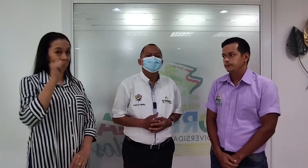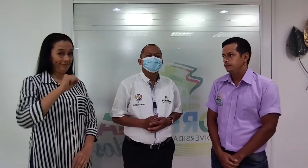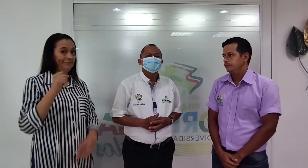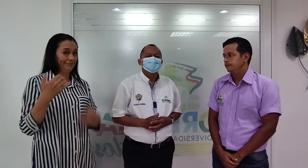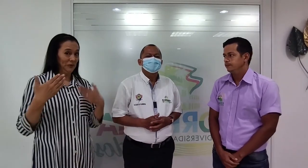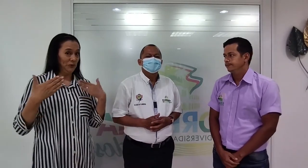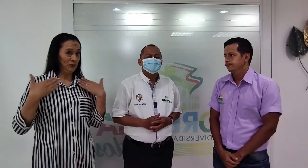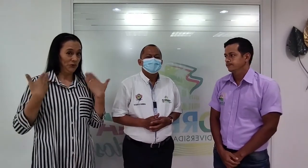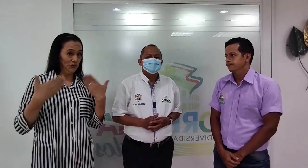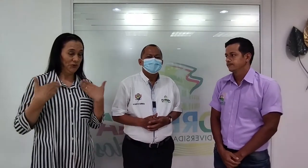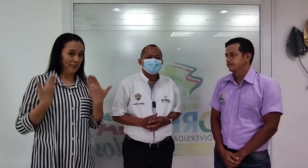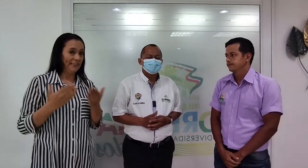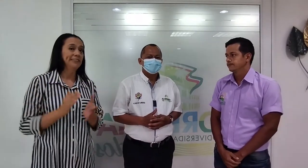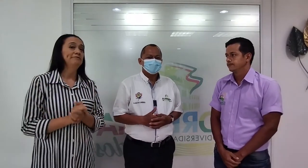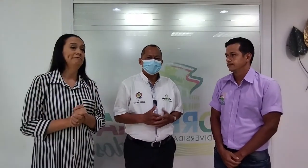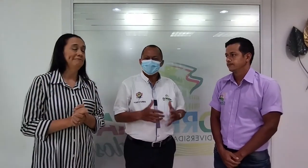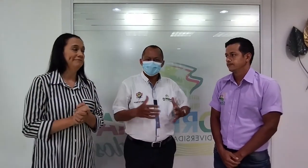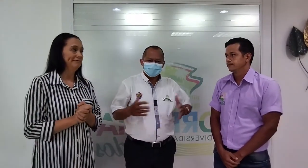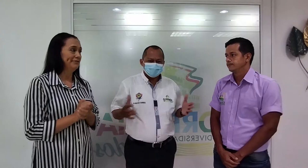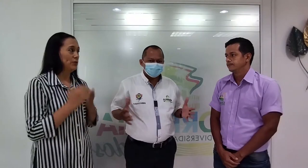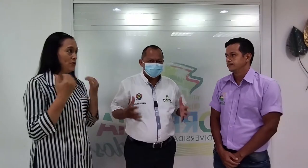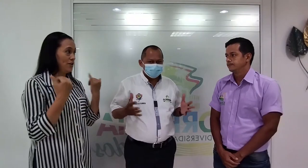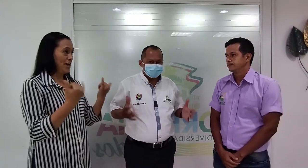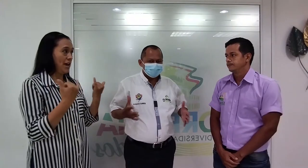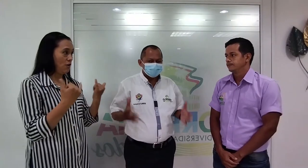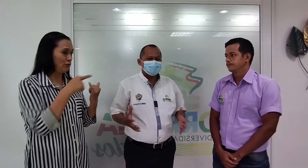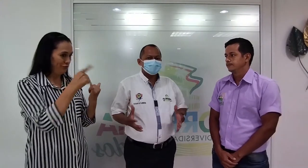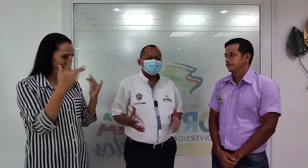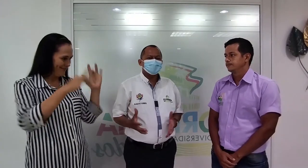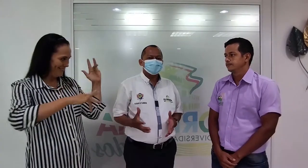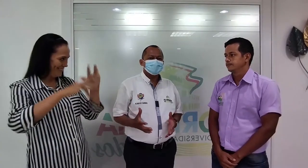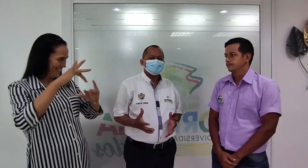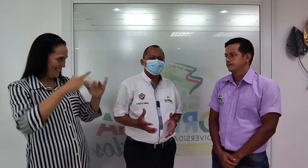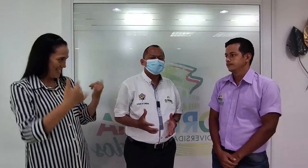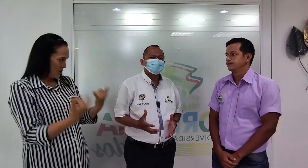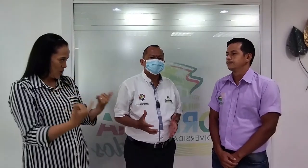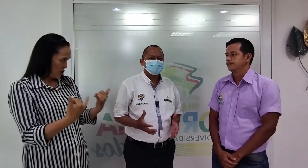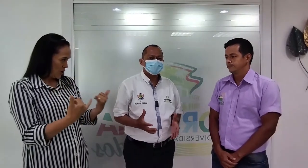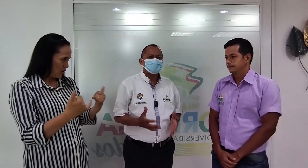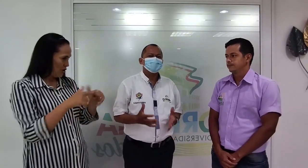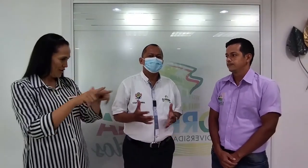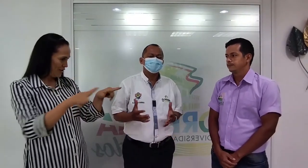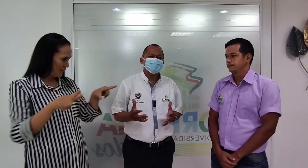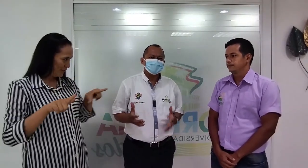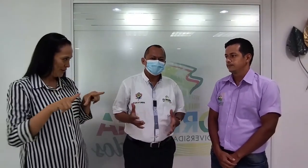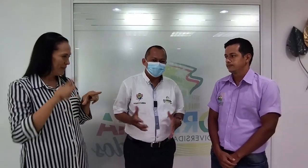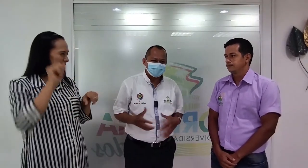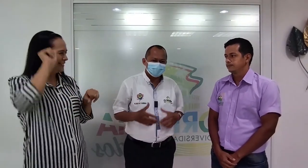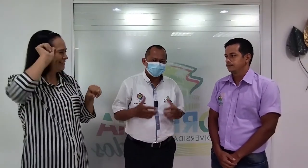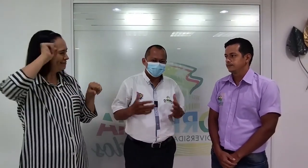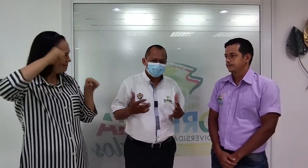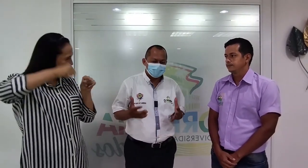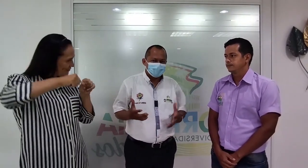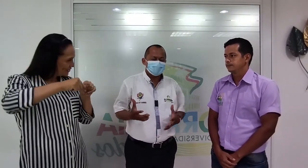teniendo la presencia de ustedes aquí en esta oficina, para conmemorar, para recordar,